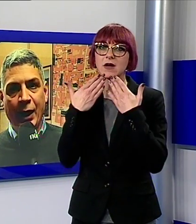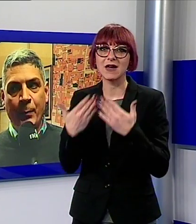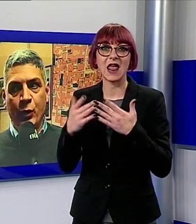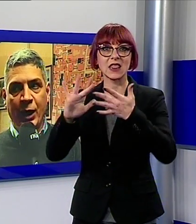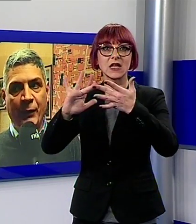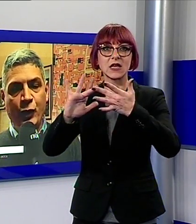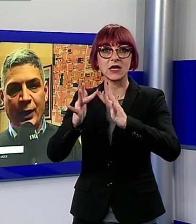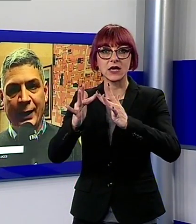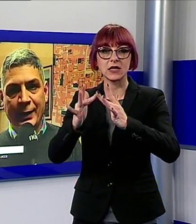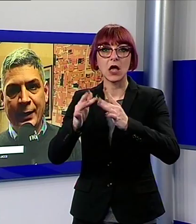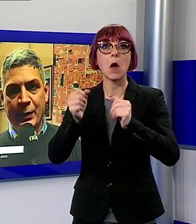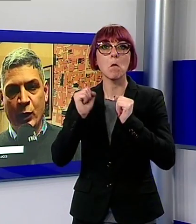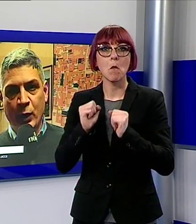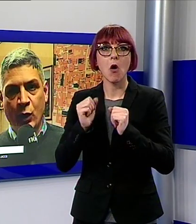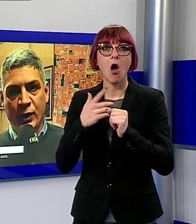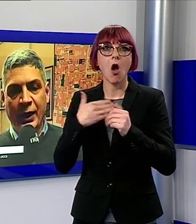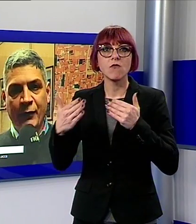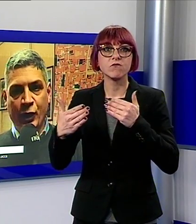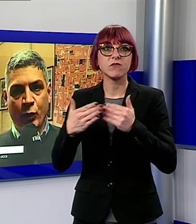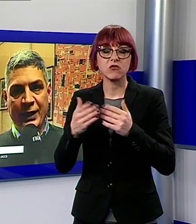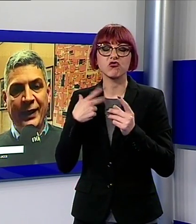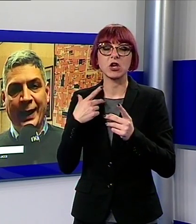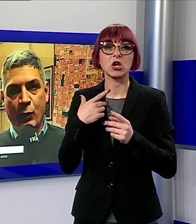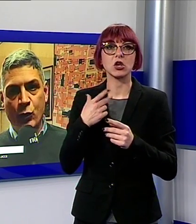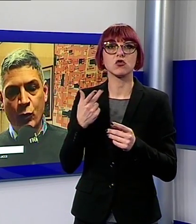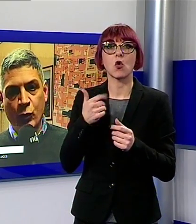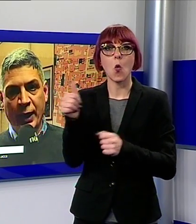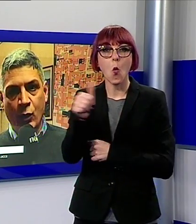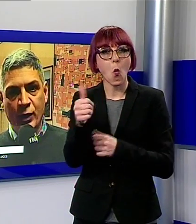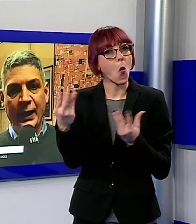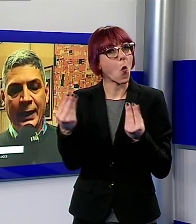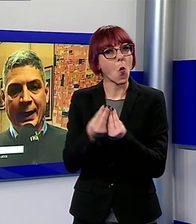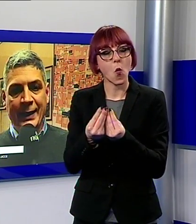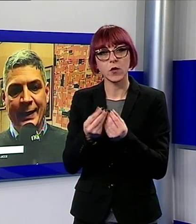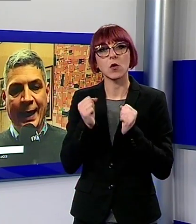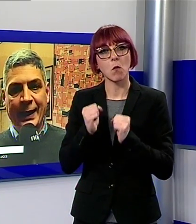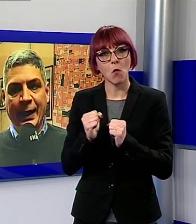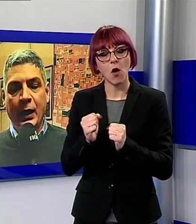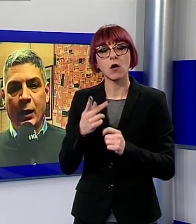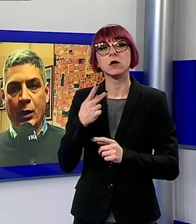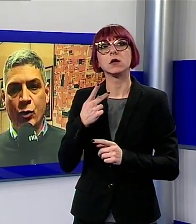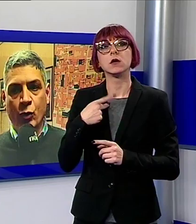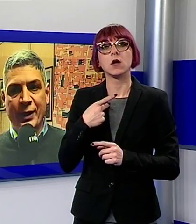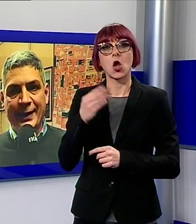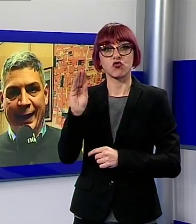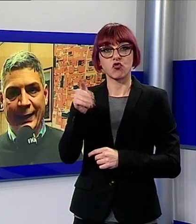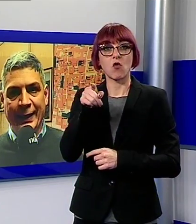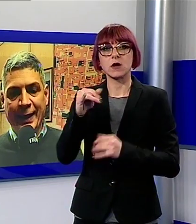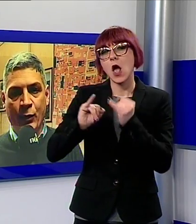possiamo avvicinare tantissimo le due cose facendole diventare un'unica cosa i ragazzi che anche sono distanti che hanno